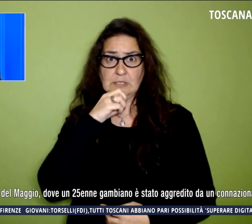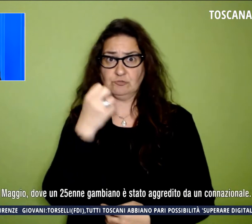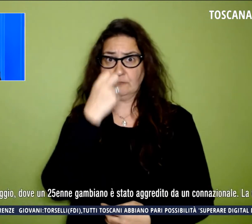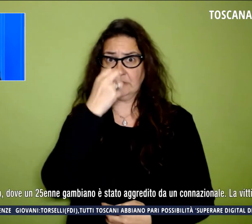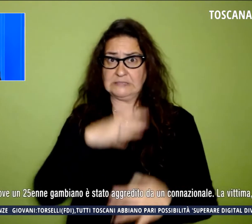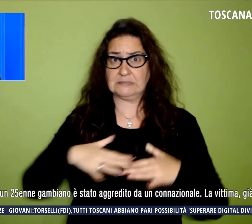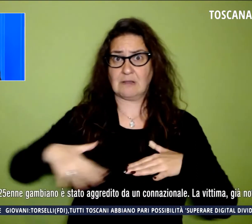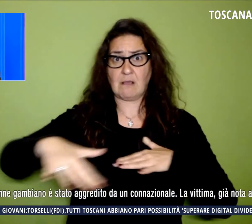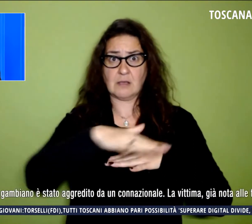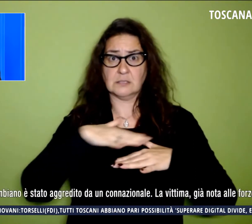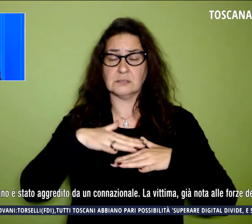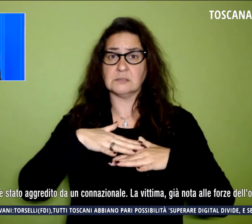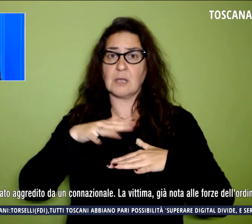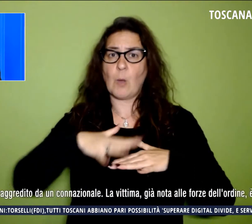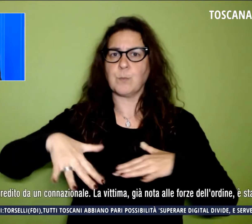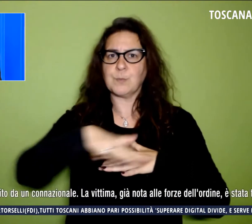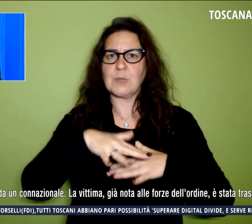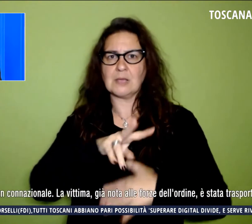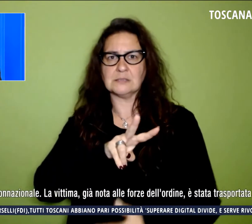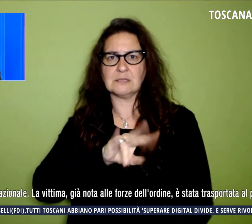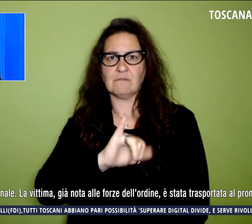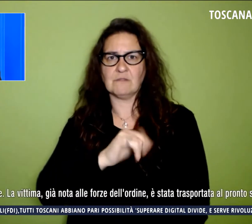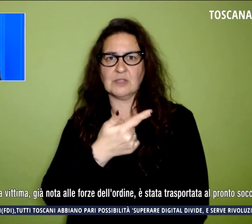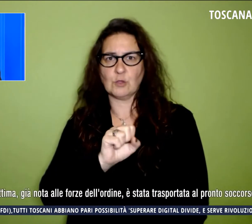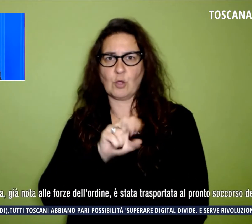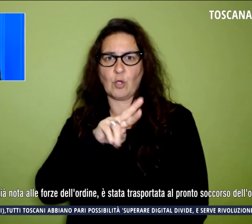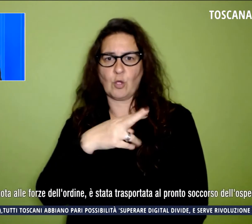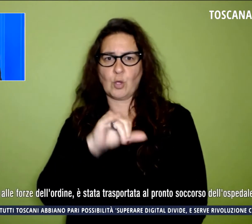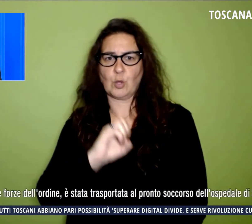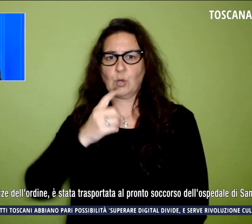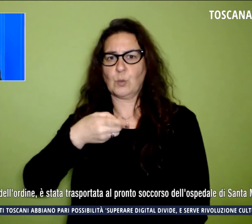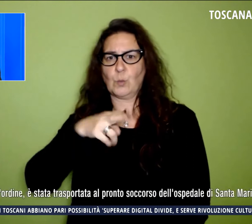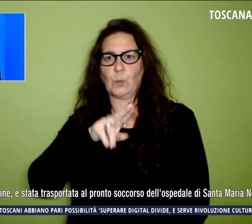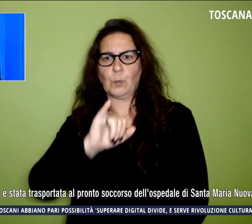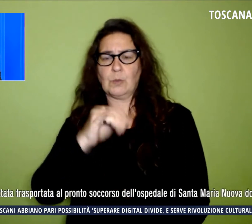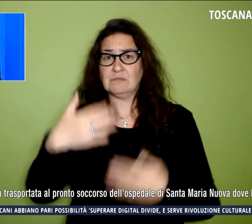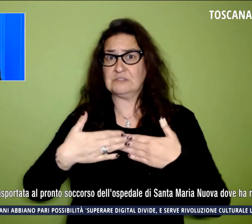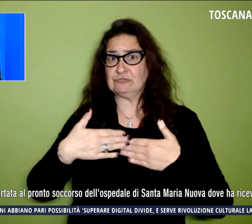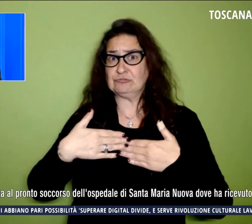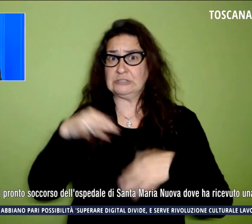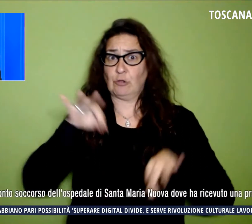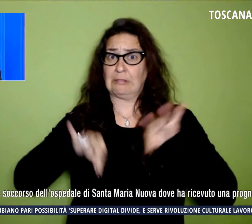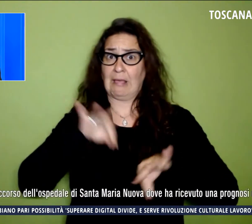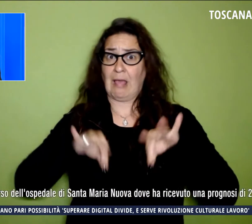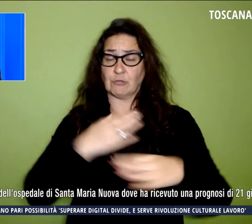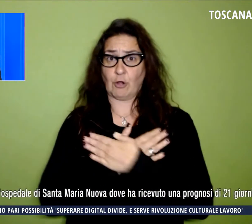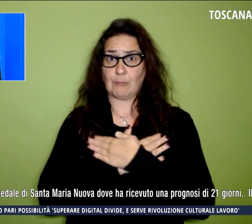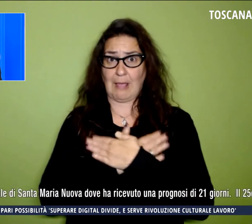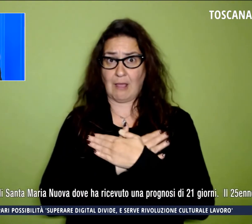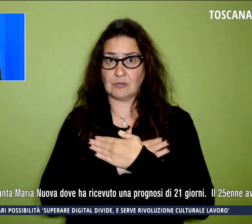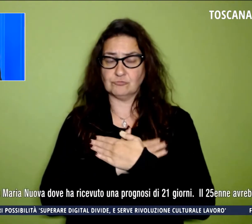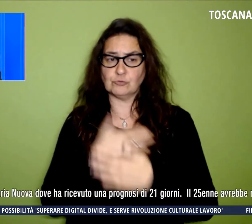piazza Vittorio Gui vicino al teatro del Maggio dove un 25enne